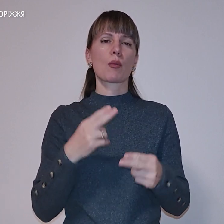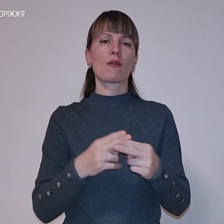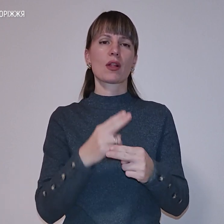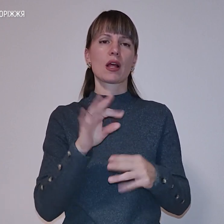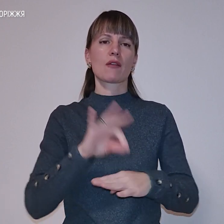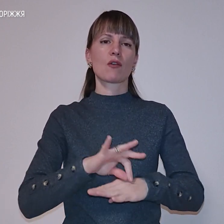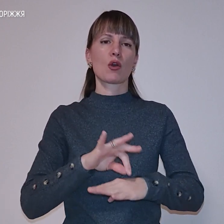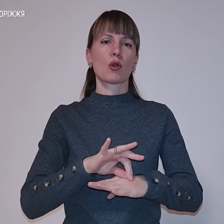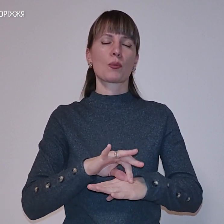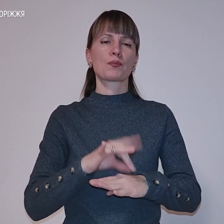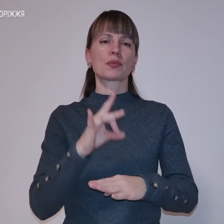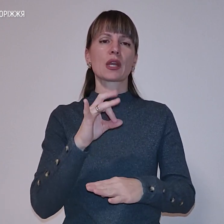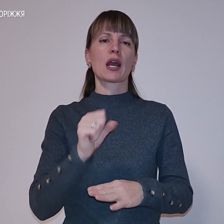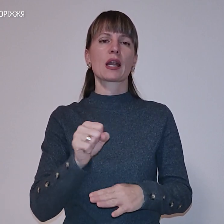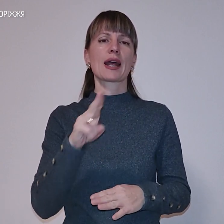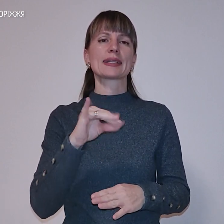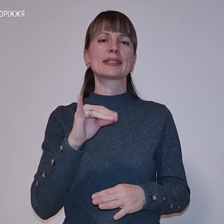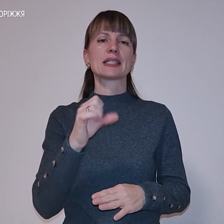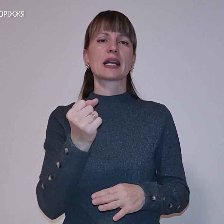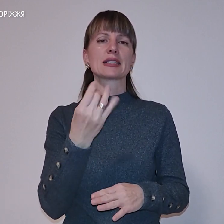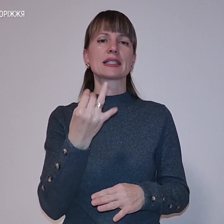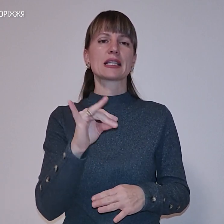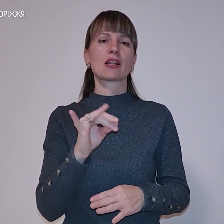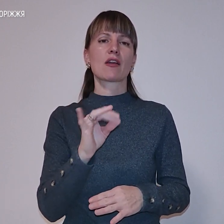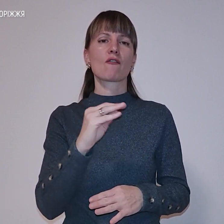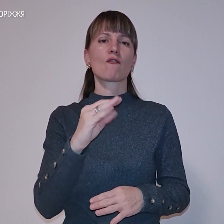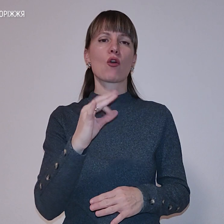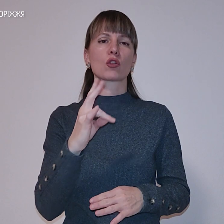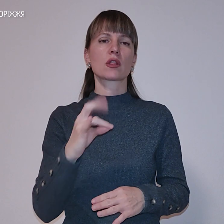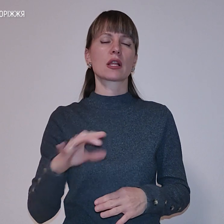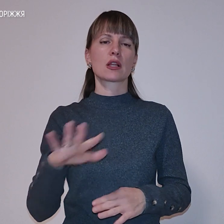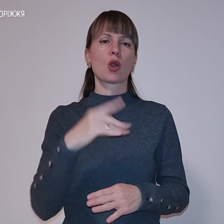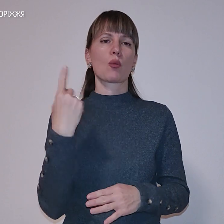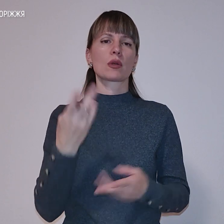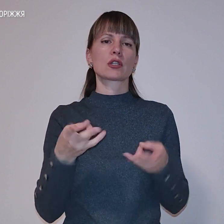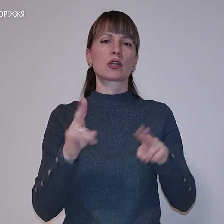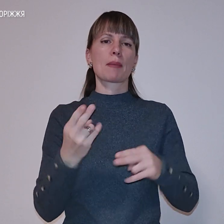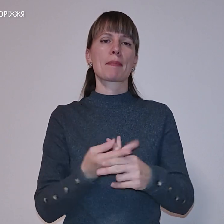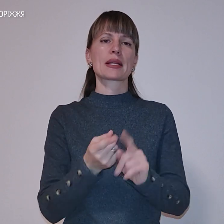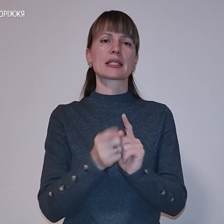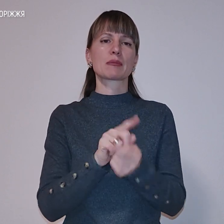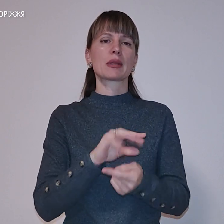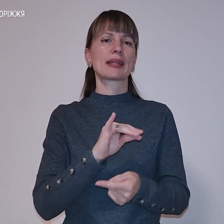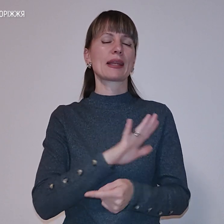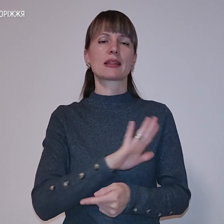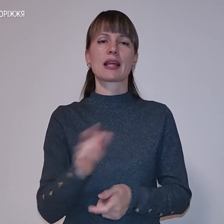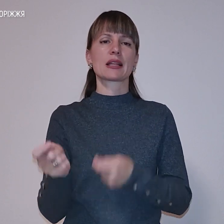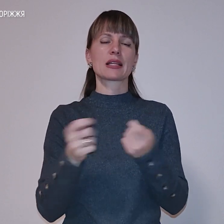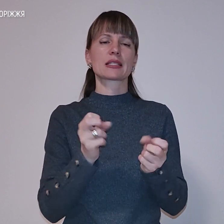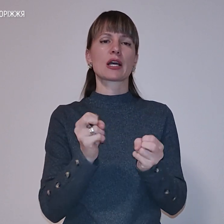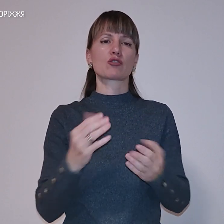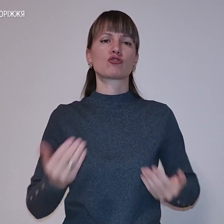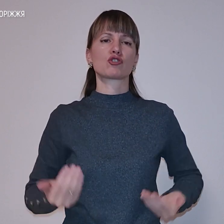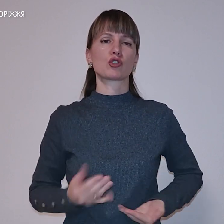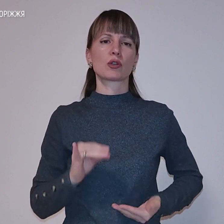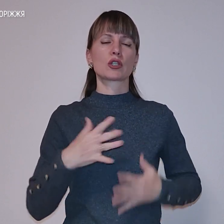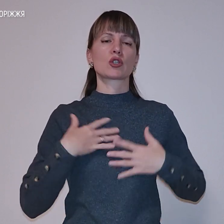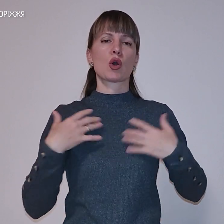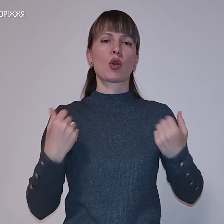хвороб, радіаційний фон на території області залишається без змін та не носить загрозу життю та здоров'ю населення.